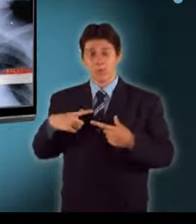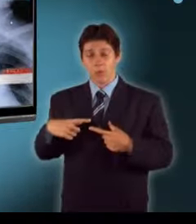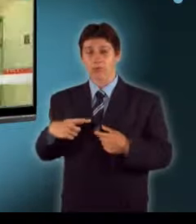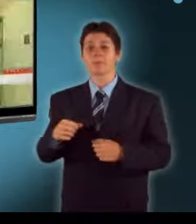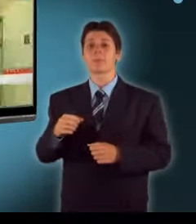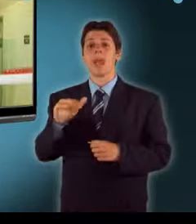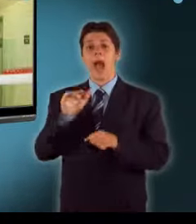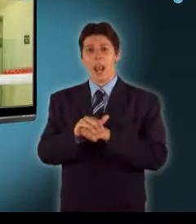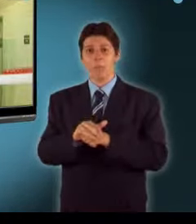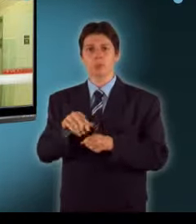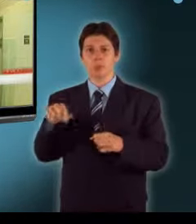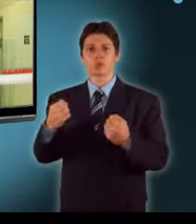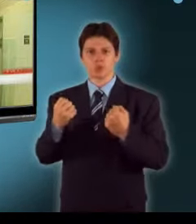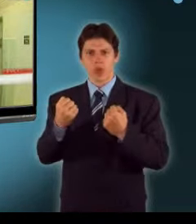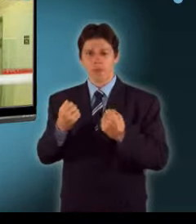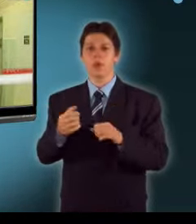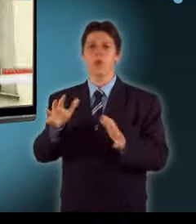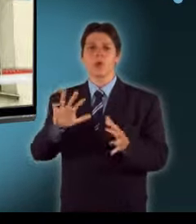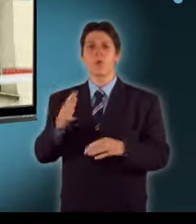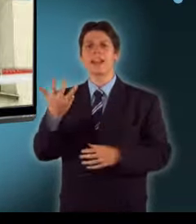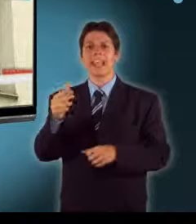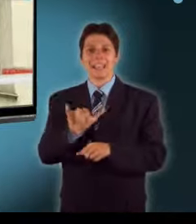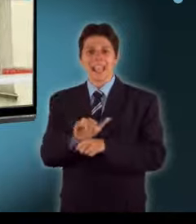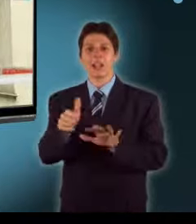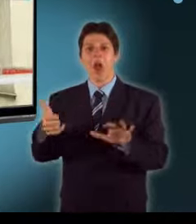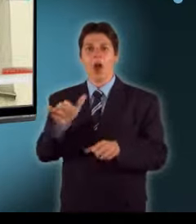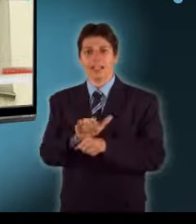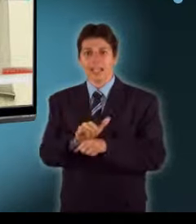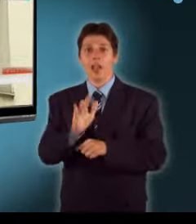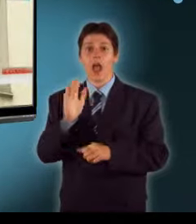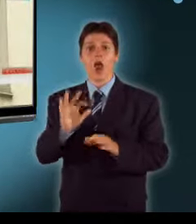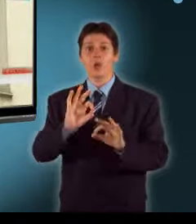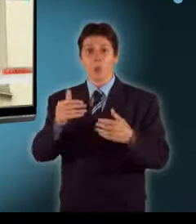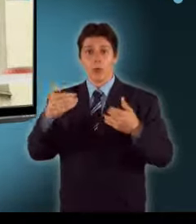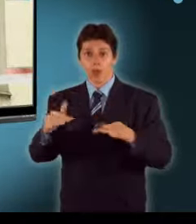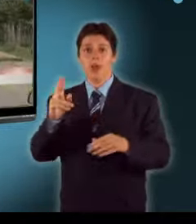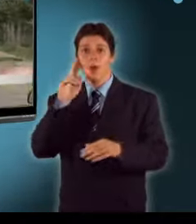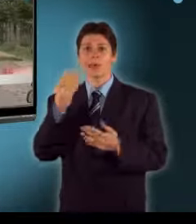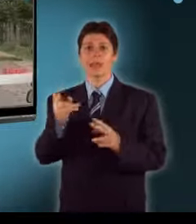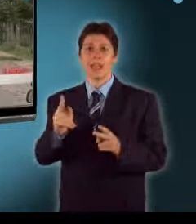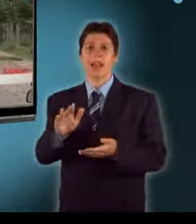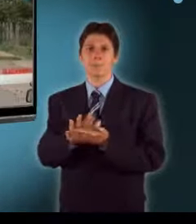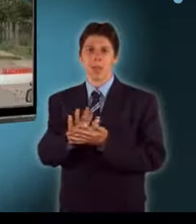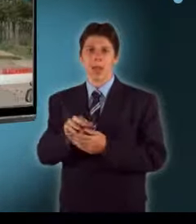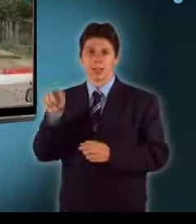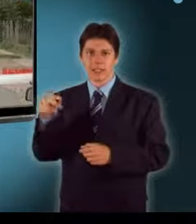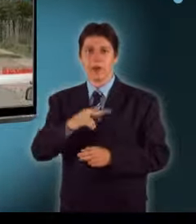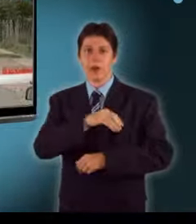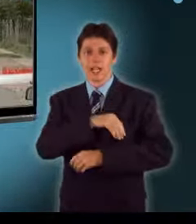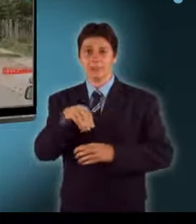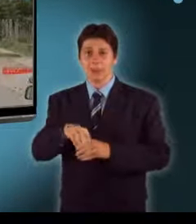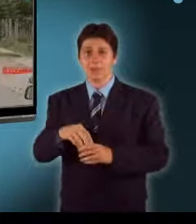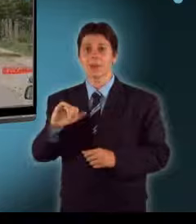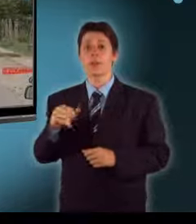hétig kell kórházban maradnia, ha nem lesznek szövődmények. Lélegeztető gépen van és mesterségesen altatják, miközben